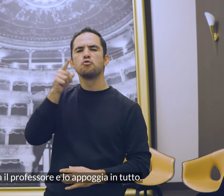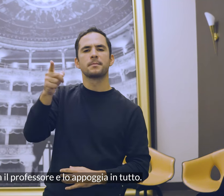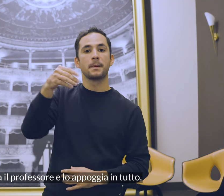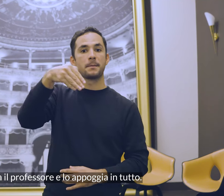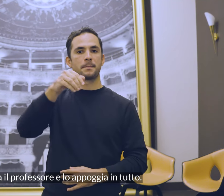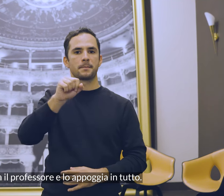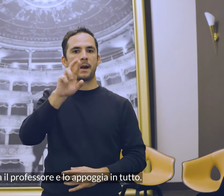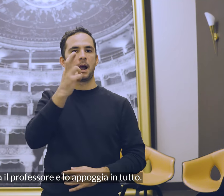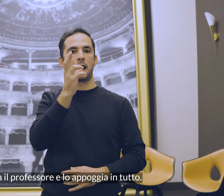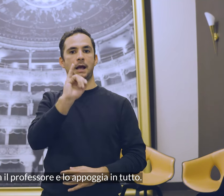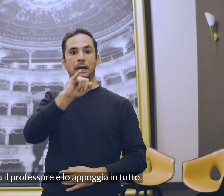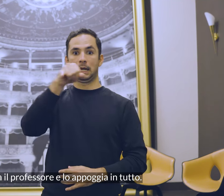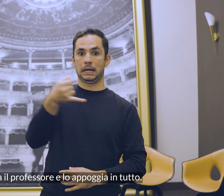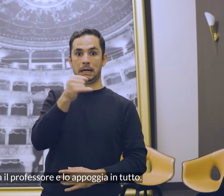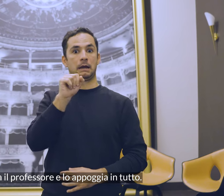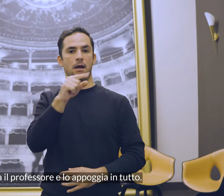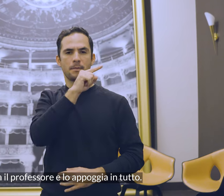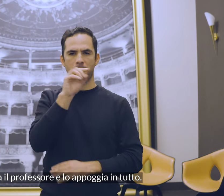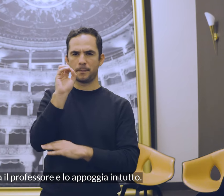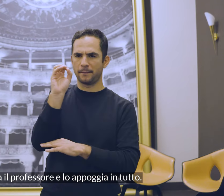professore e lo appoggia in tutto.